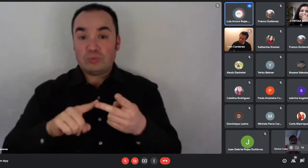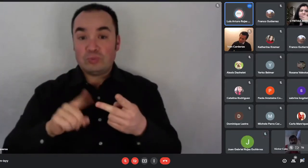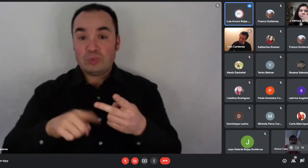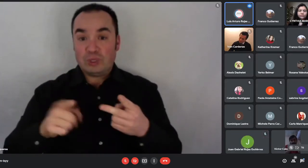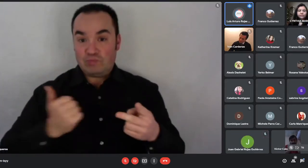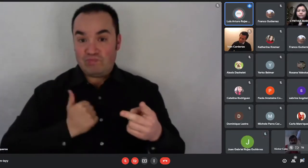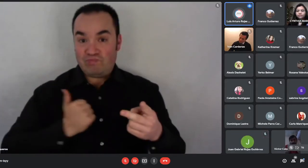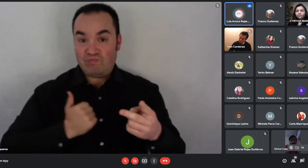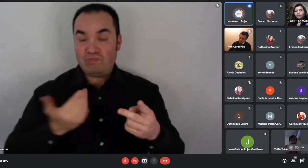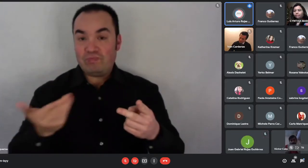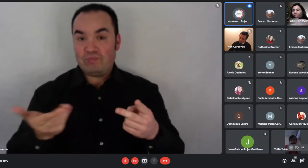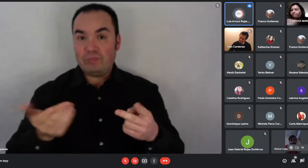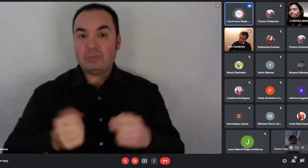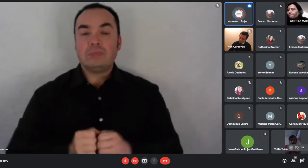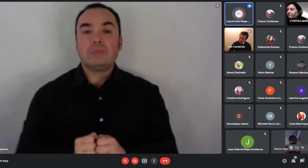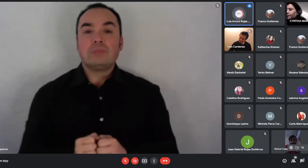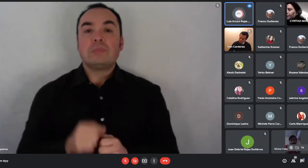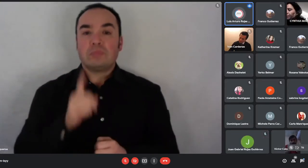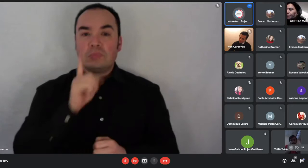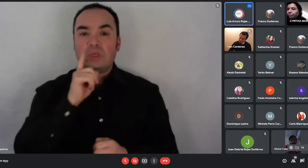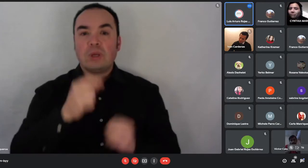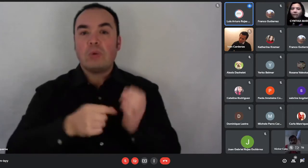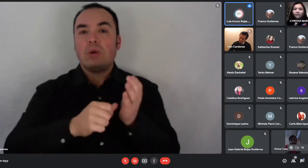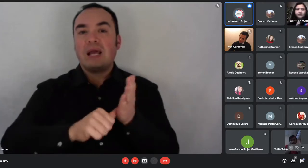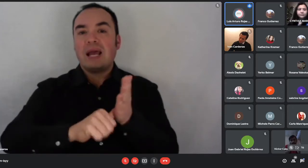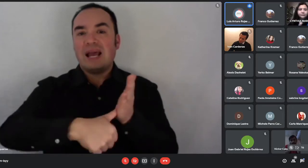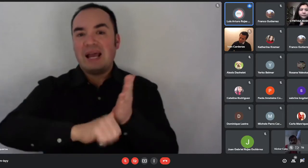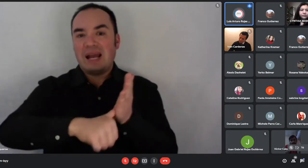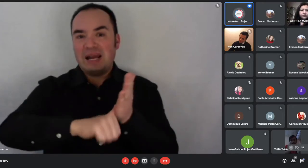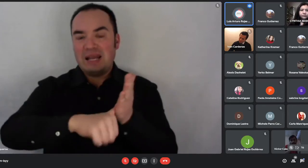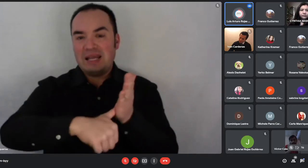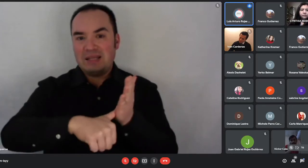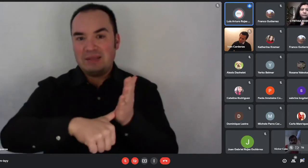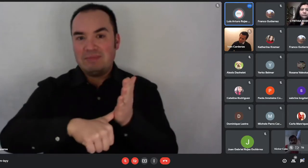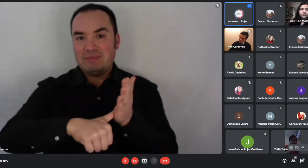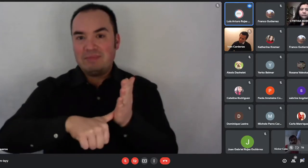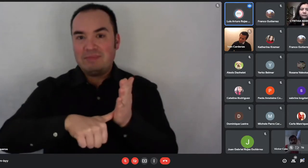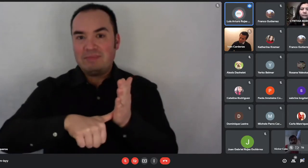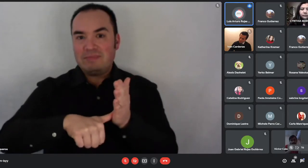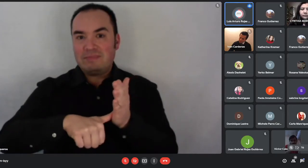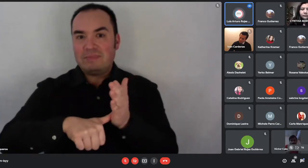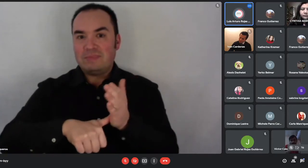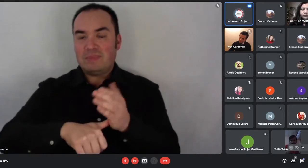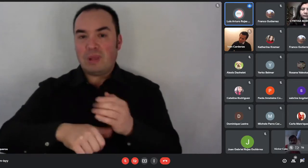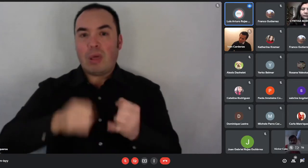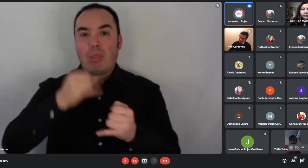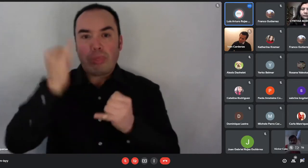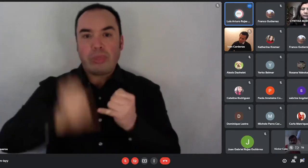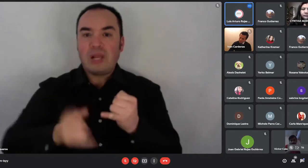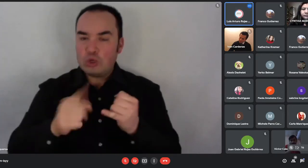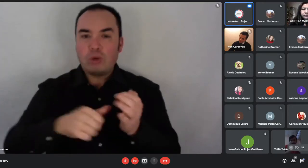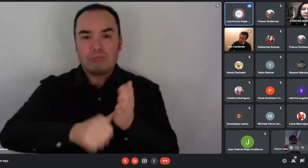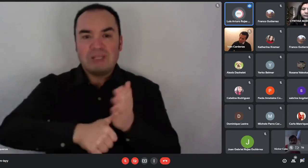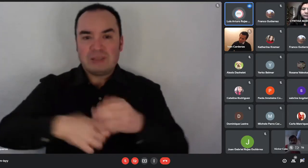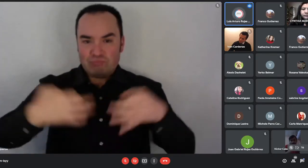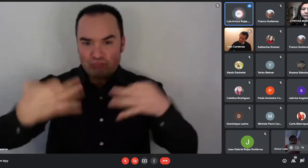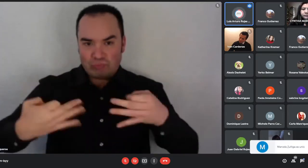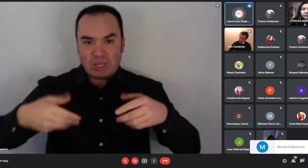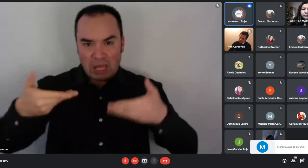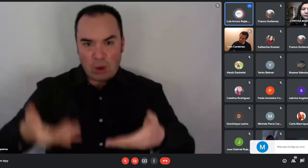vigente a la fecha. Ahora, aquí hago la salvedad de que por situación de pandemia,